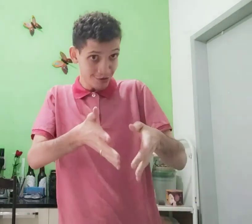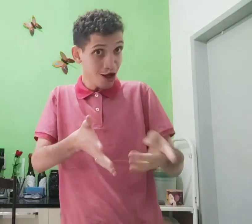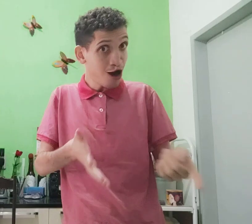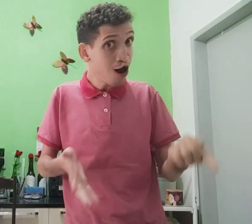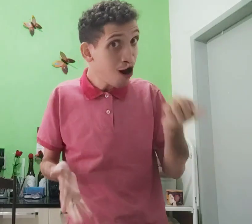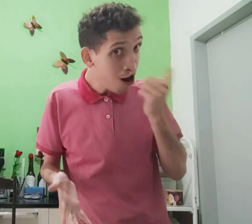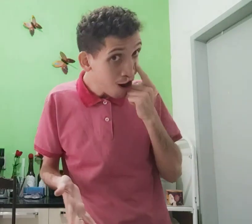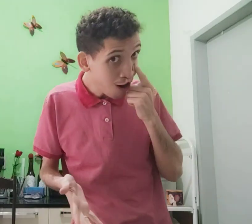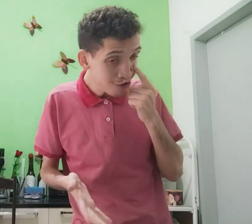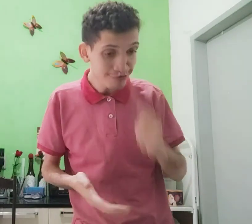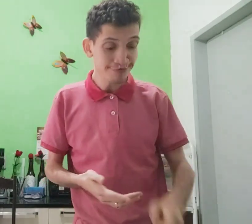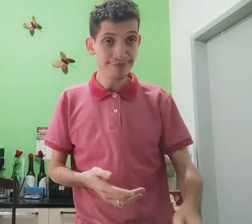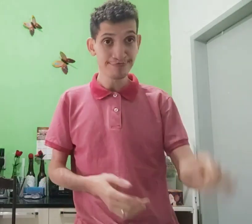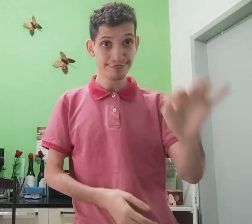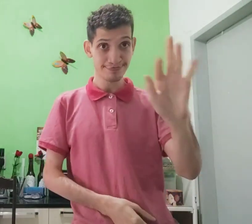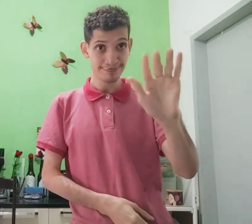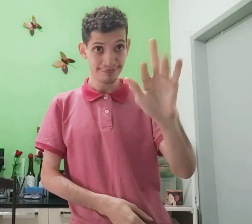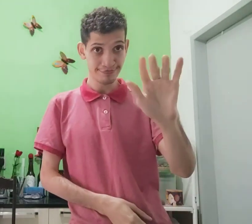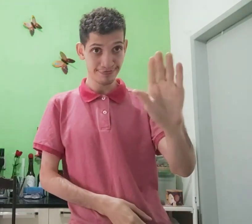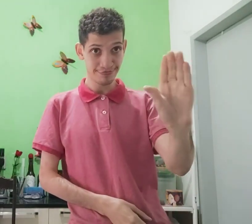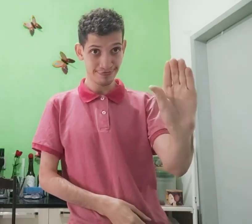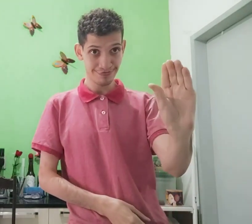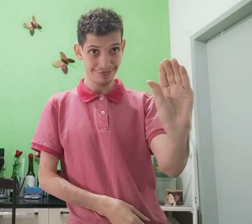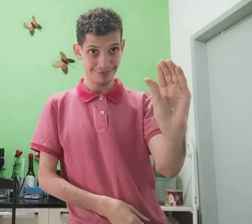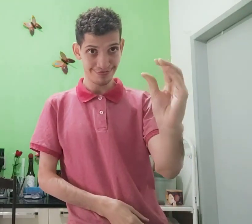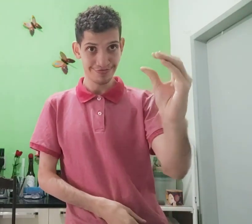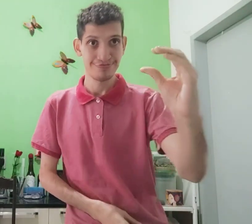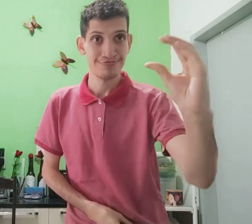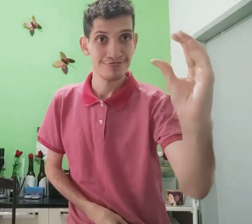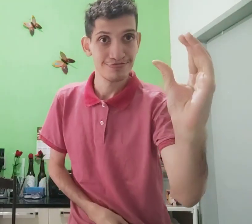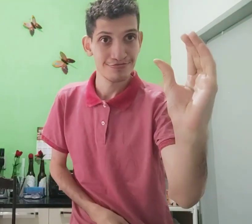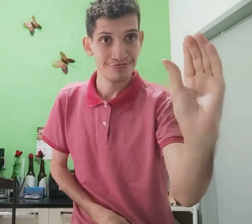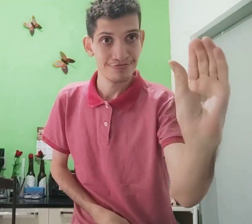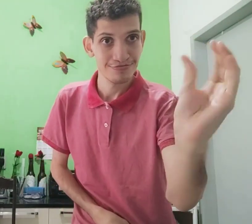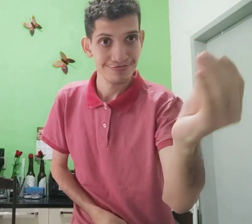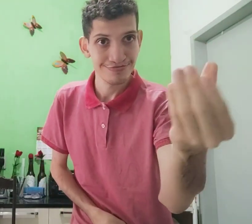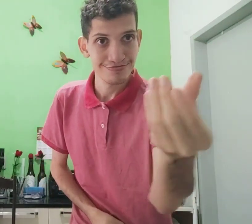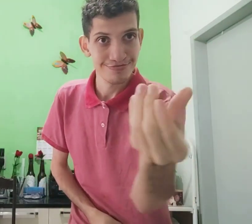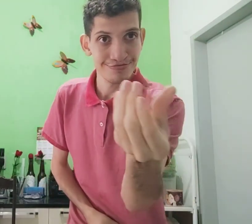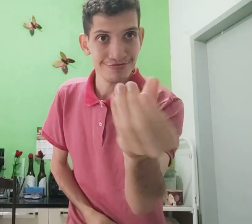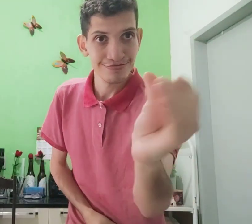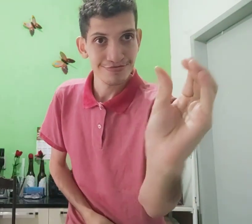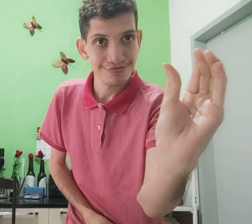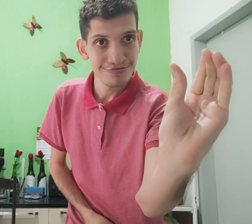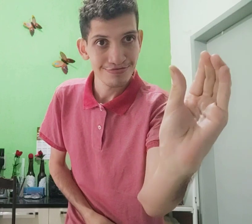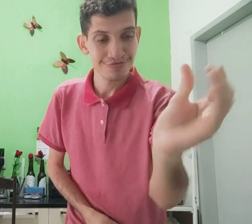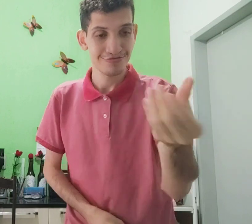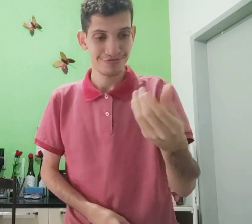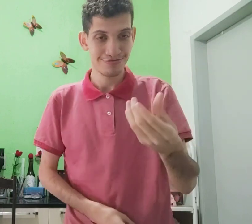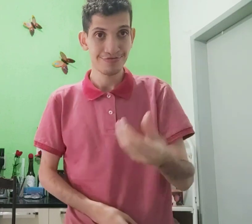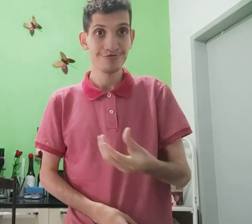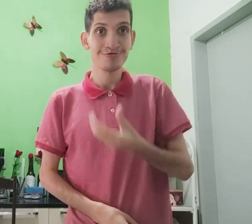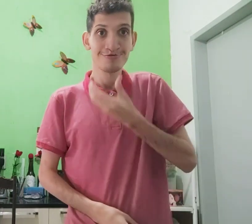Isso, sinalização, olha, essa mão assim, olha, formato,